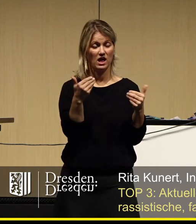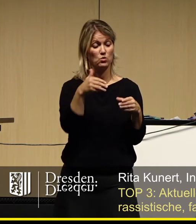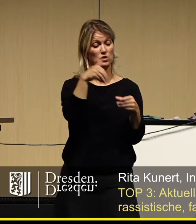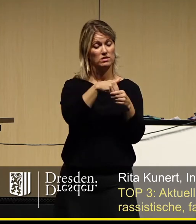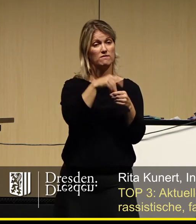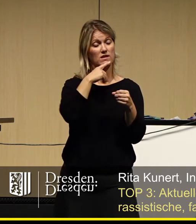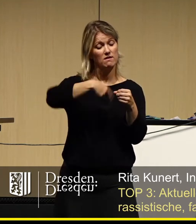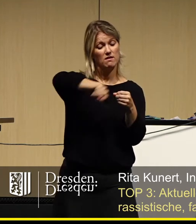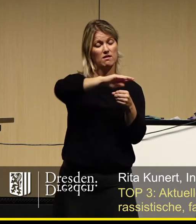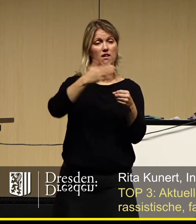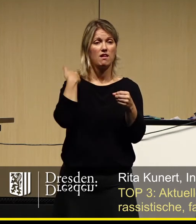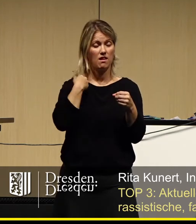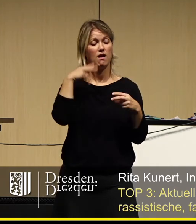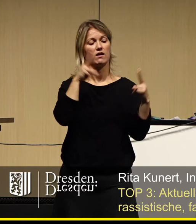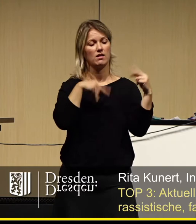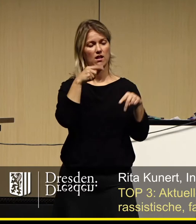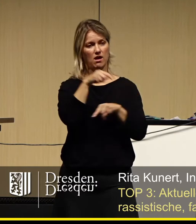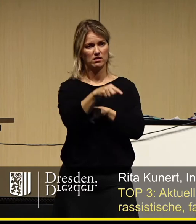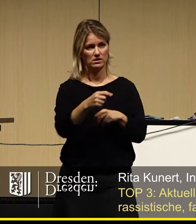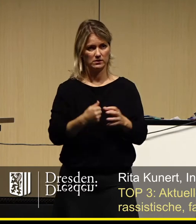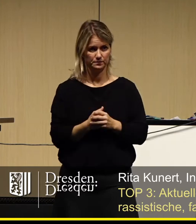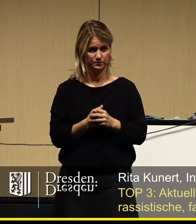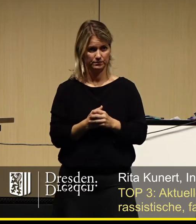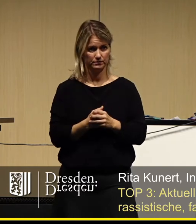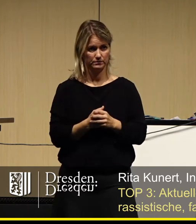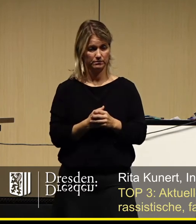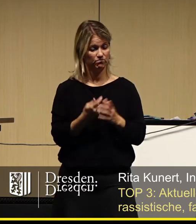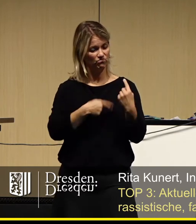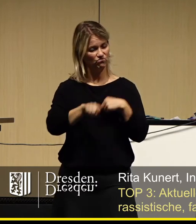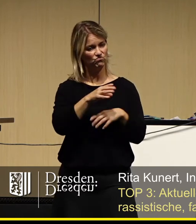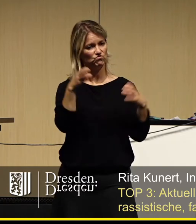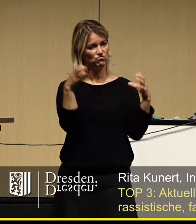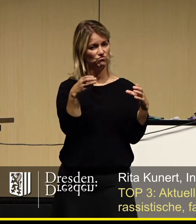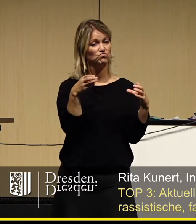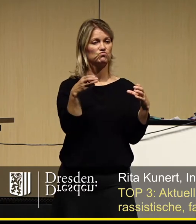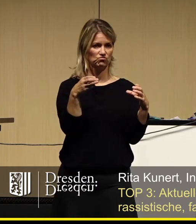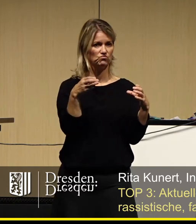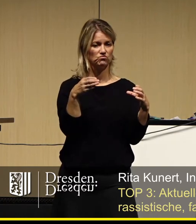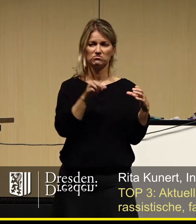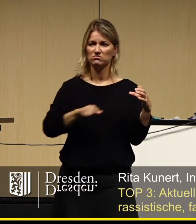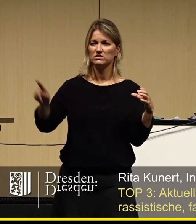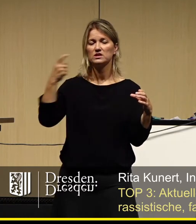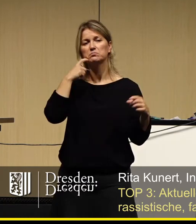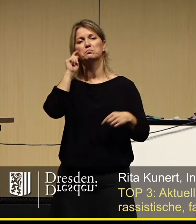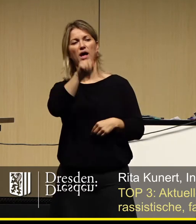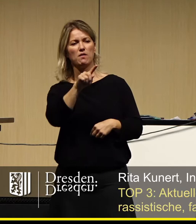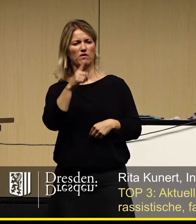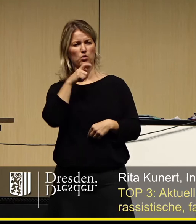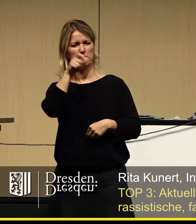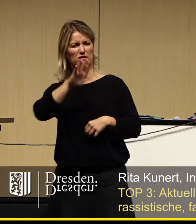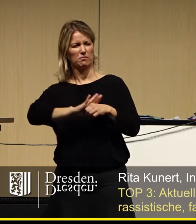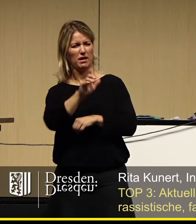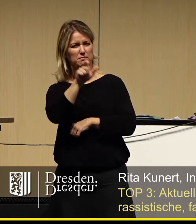uns kennengelernt haben. Gemeinsam widersetzen wir uns den menschenverachtenden Parolen, die bei solchen